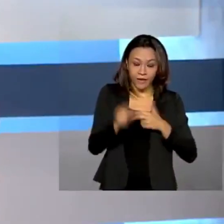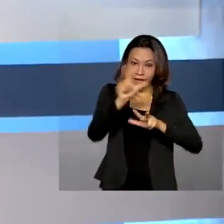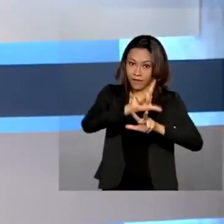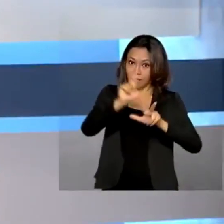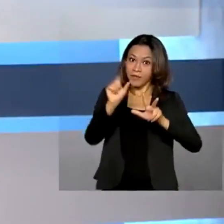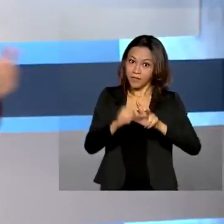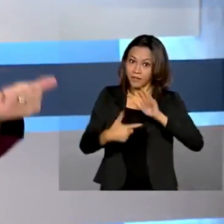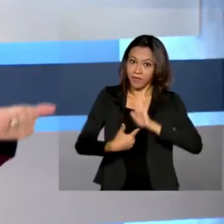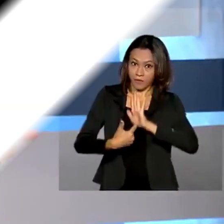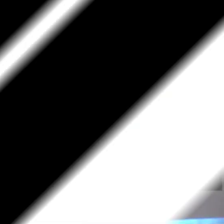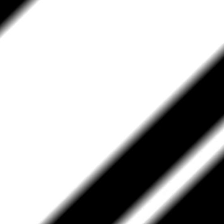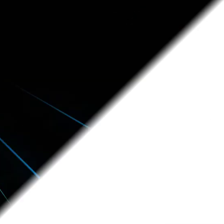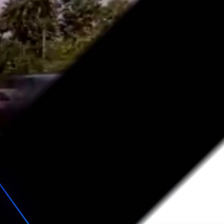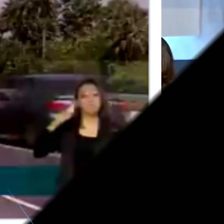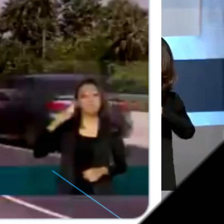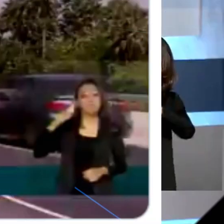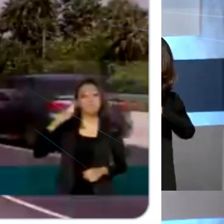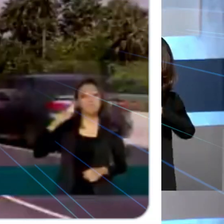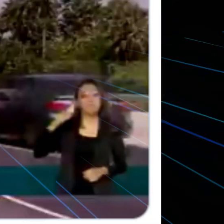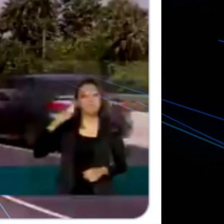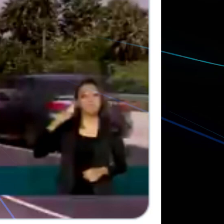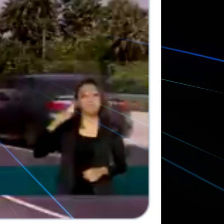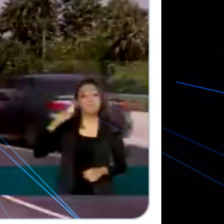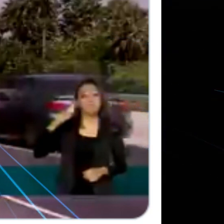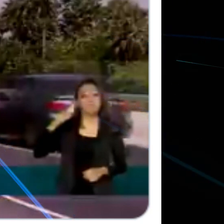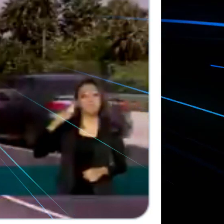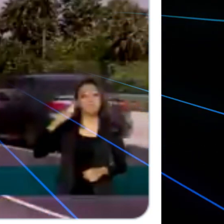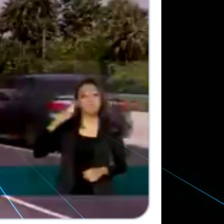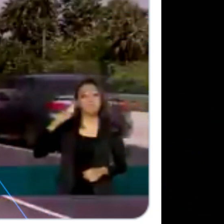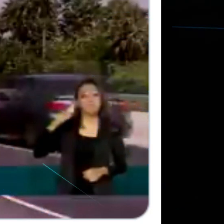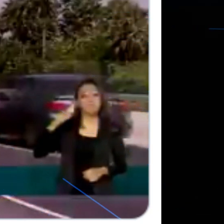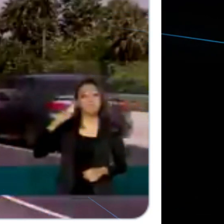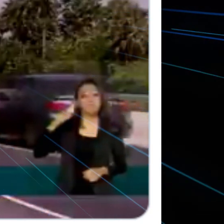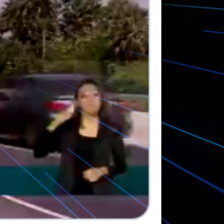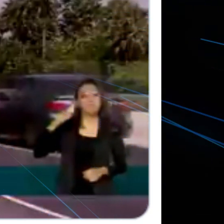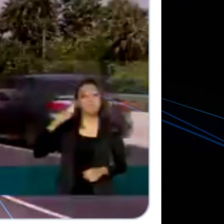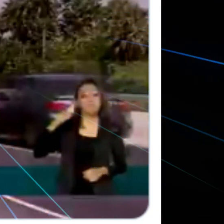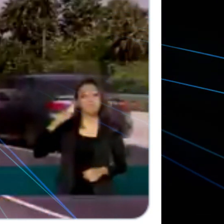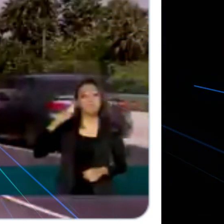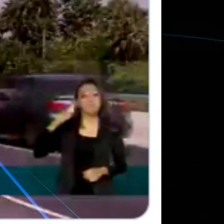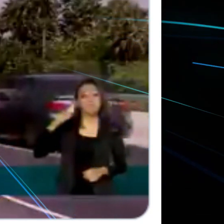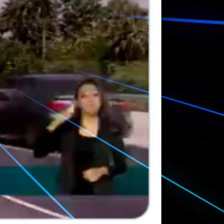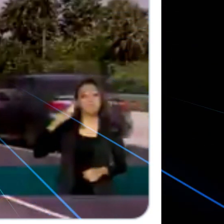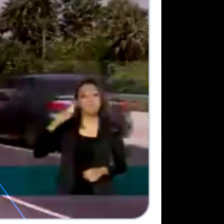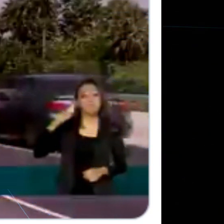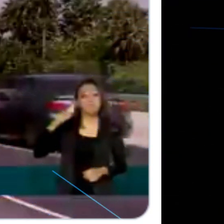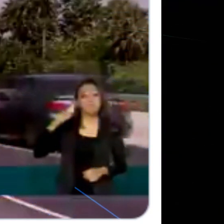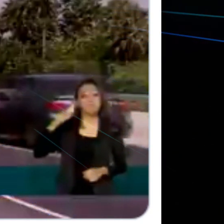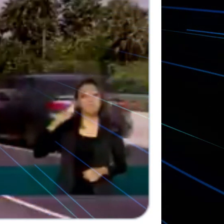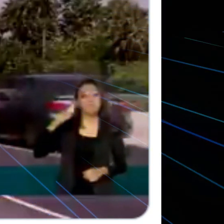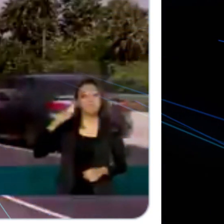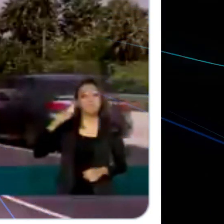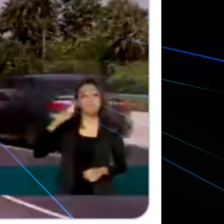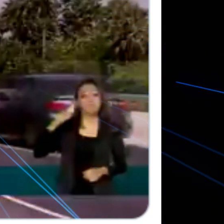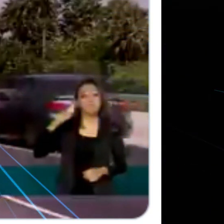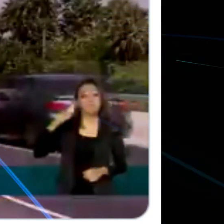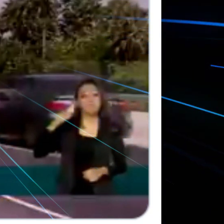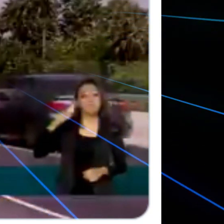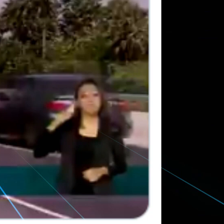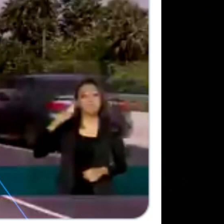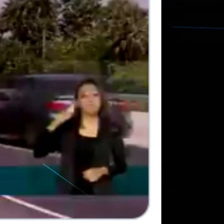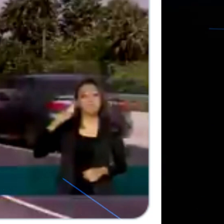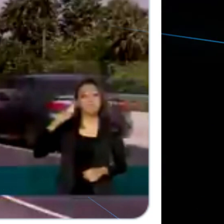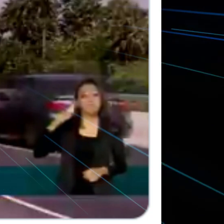transmitir ao vivo essa cerimônia? Pessoal, e também, hoje dia 26, à tarde, o presidente Bolsonaro visitou a duplicação da BR